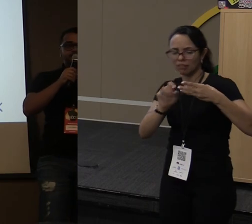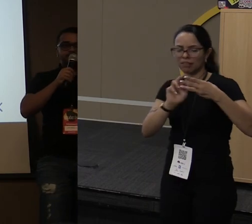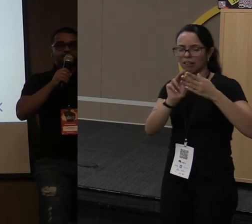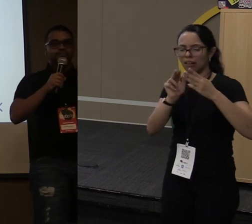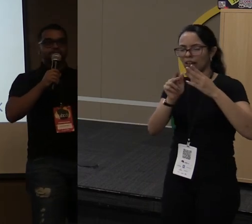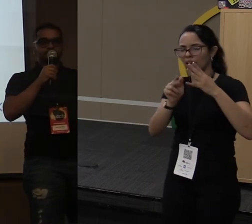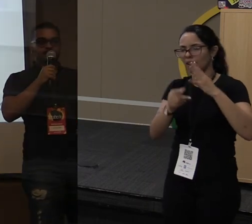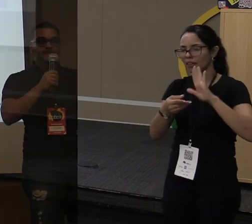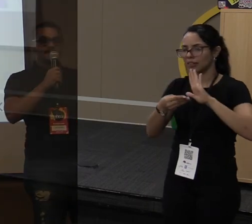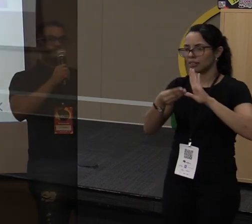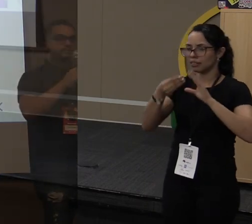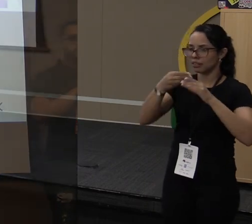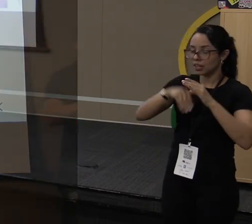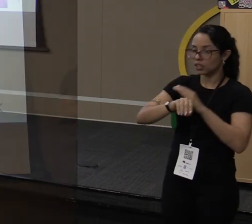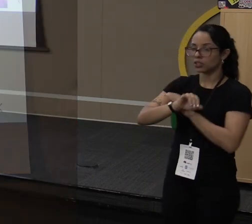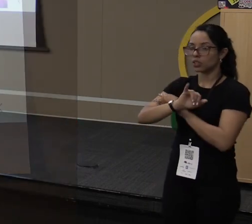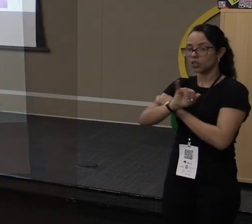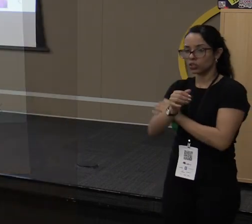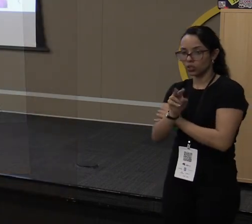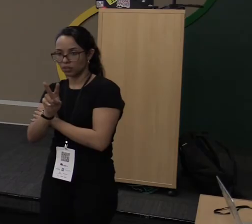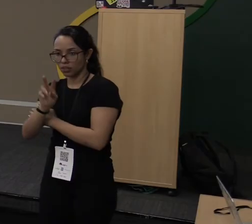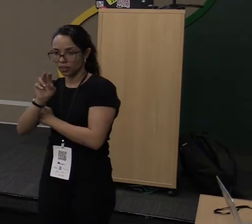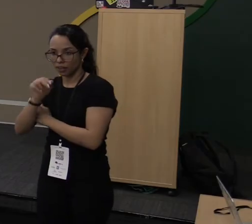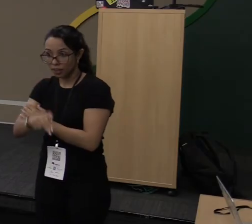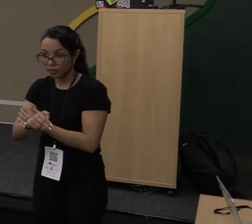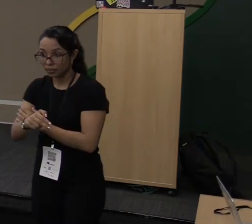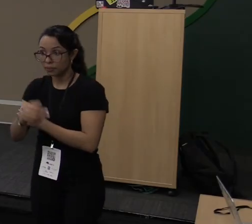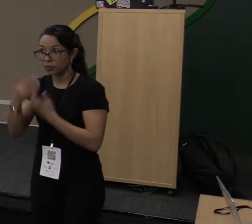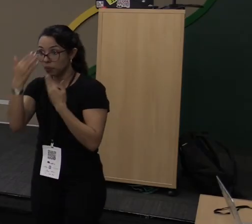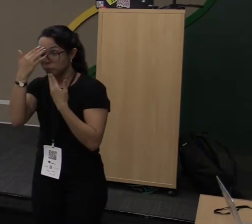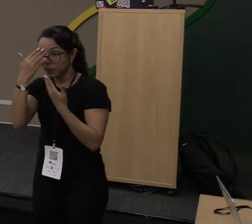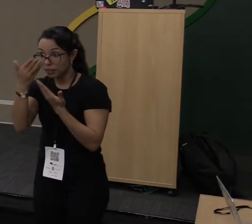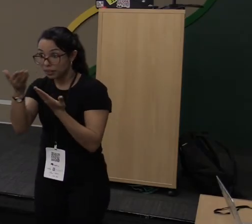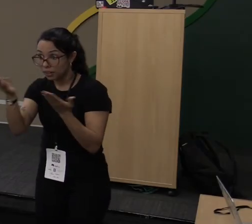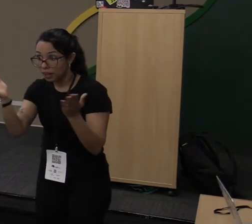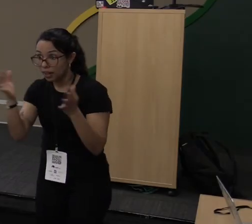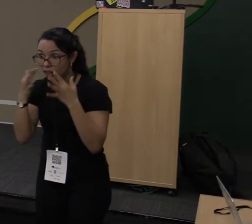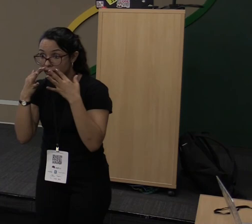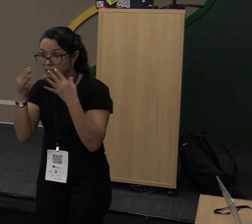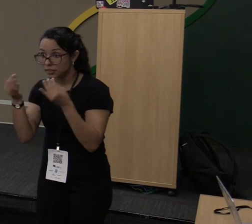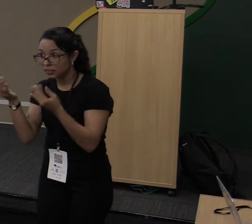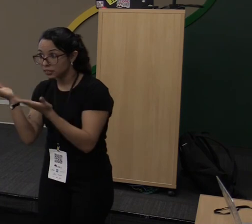funcional dentro da JVM. Obrigado pela atenção de todos. Valeu.